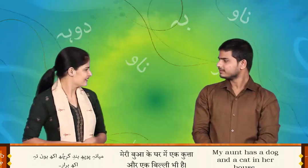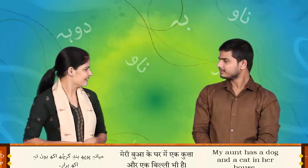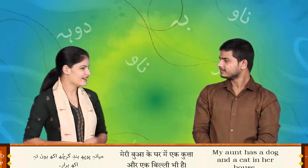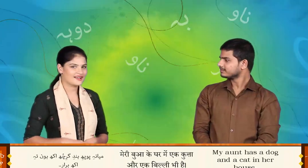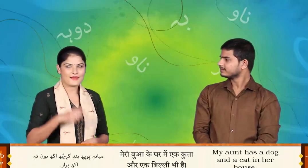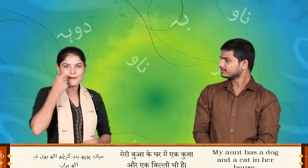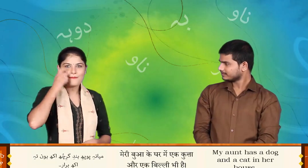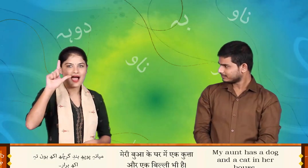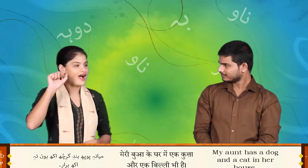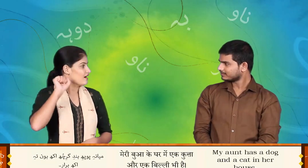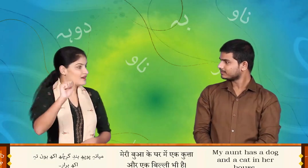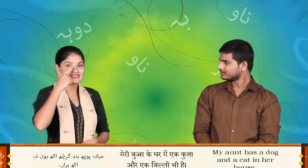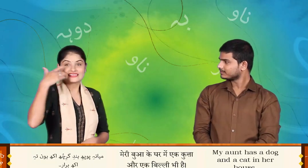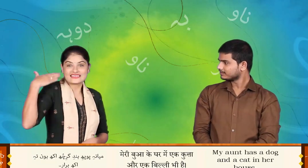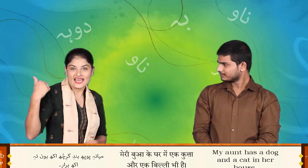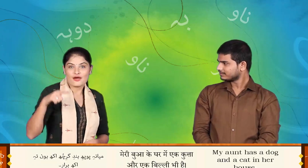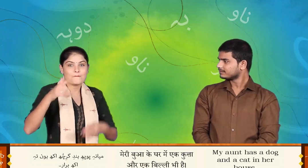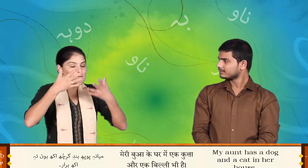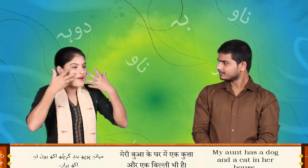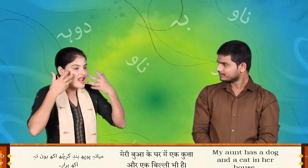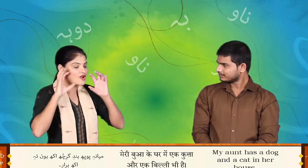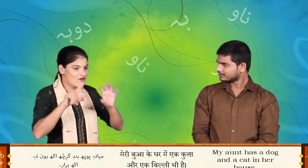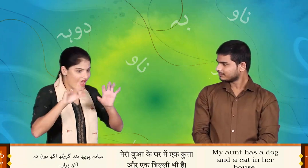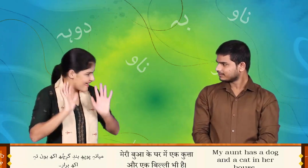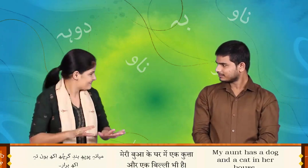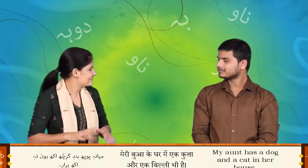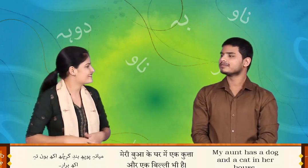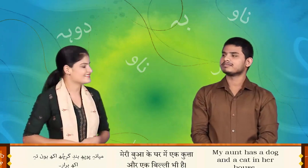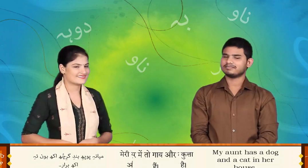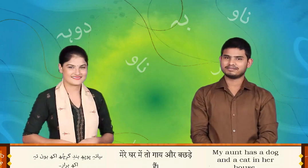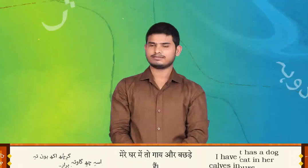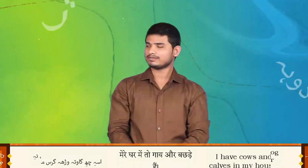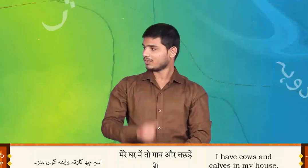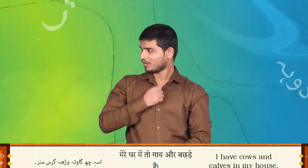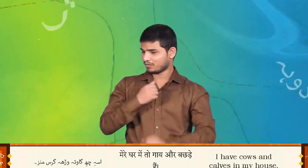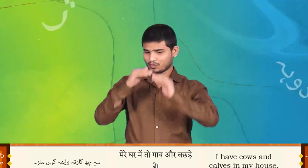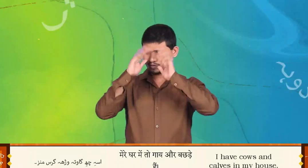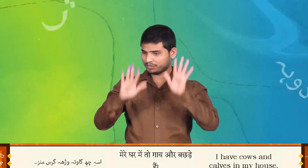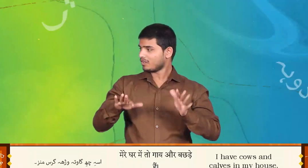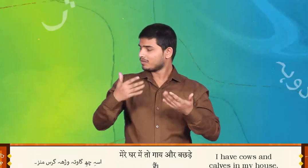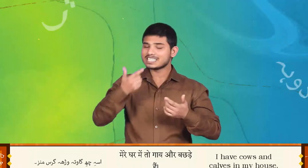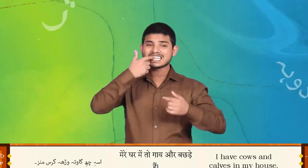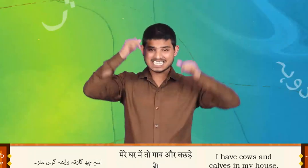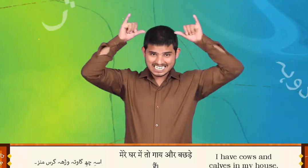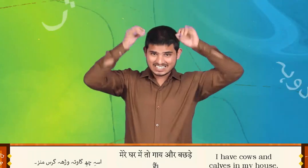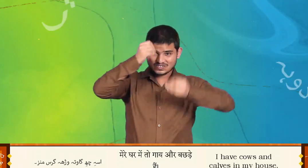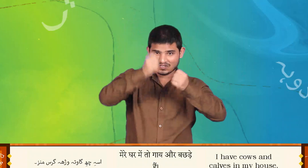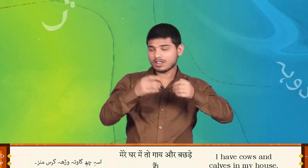मैं पुफिन गर च अखून तो अखबर अश च गाव तो वच